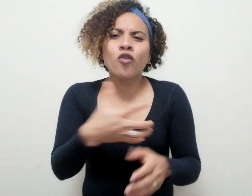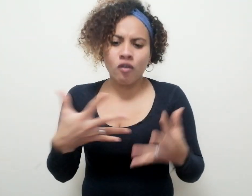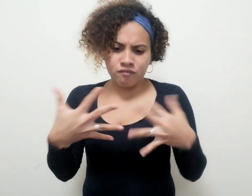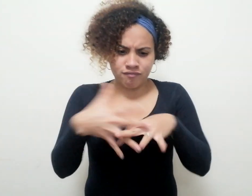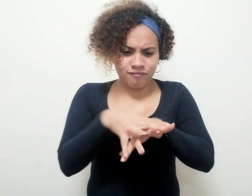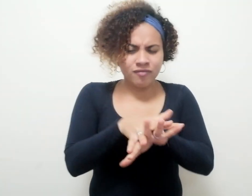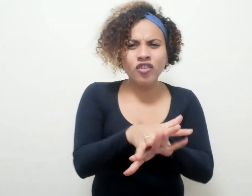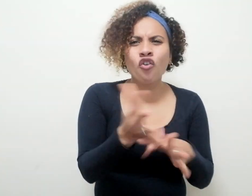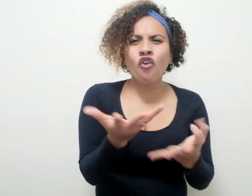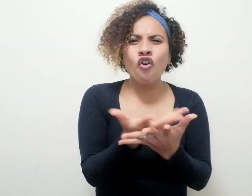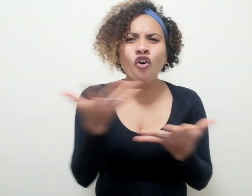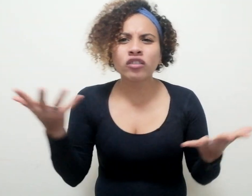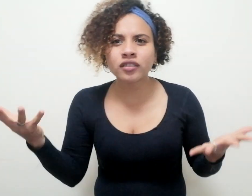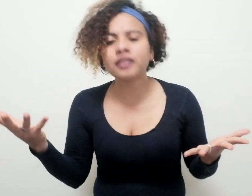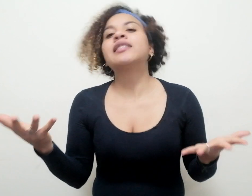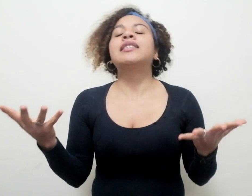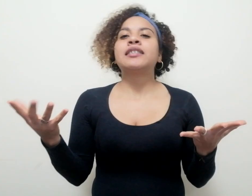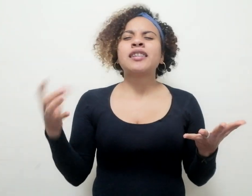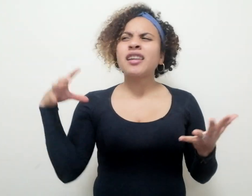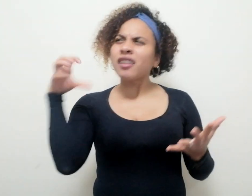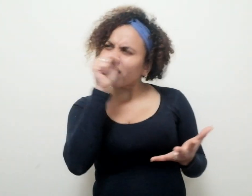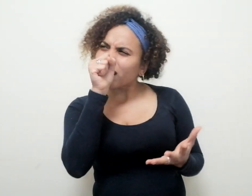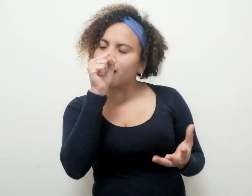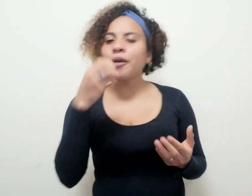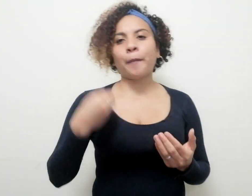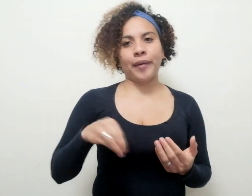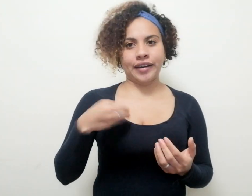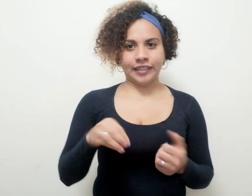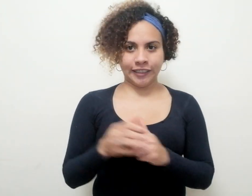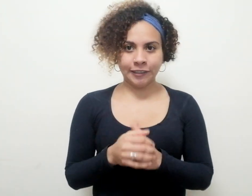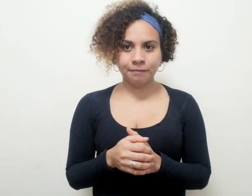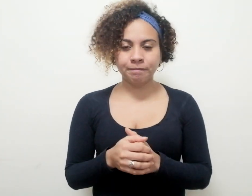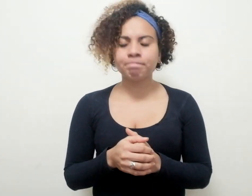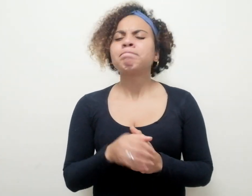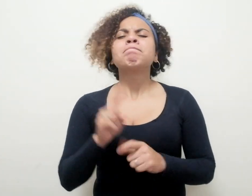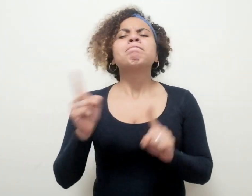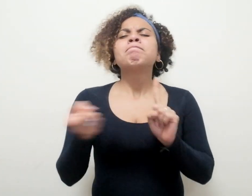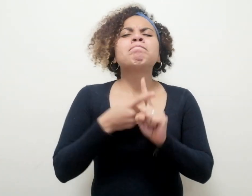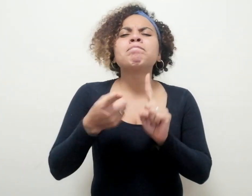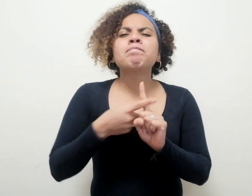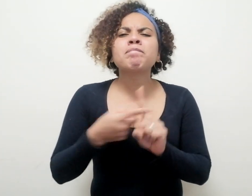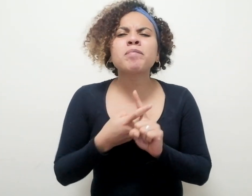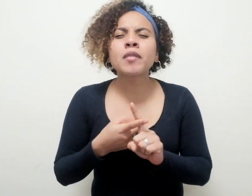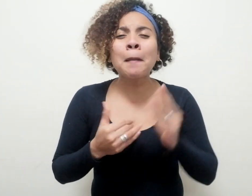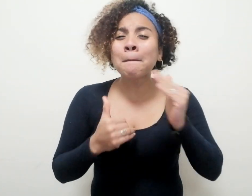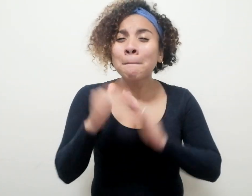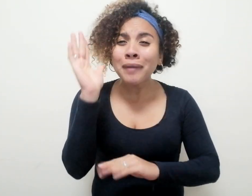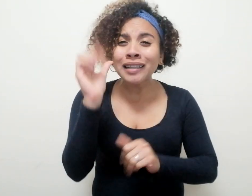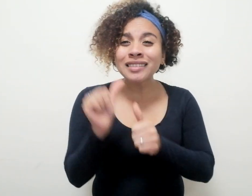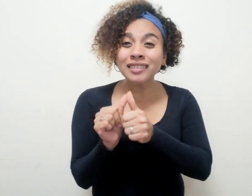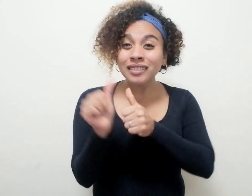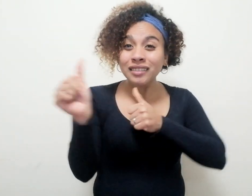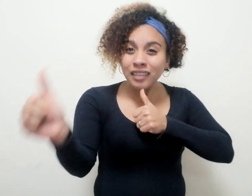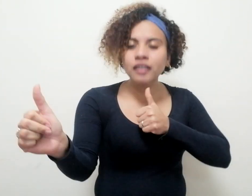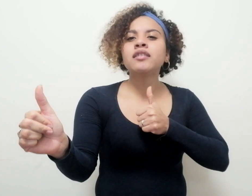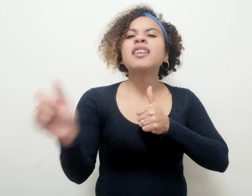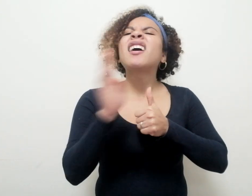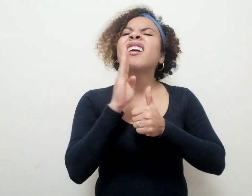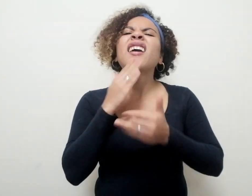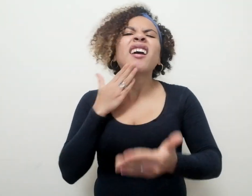proximidad, identificación y pereza. Lo primero, más que a la distancia, se lo debemos a nuestro